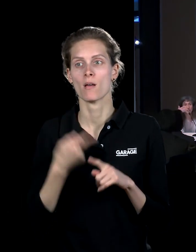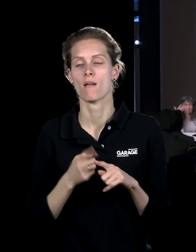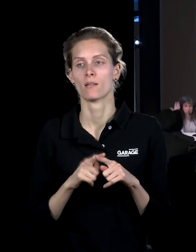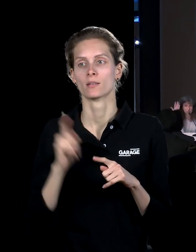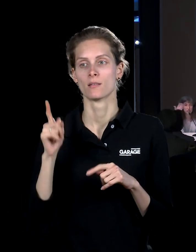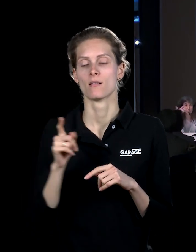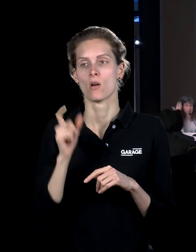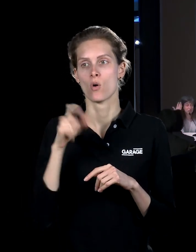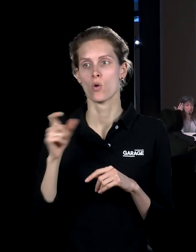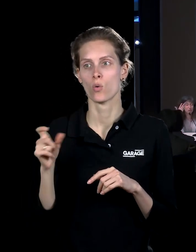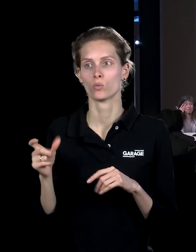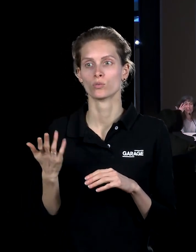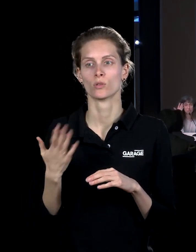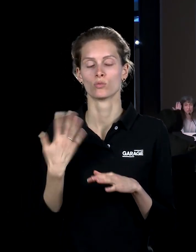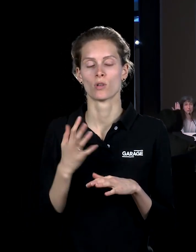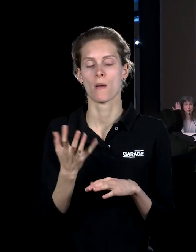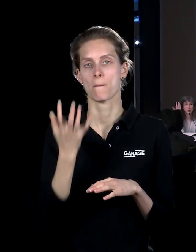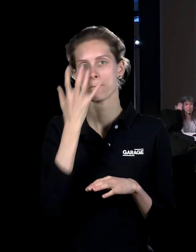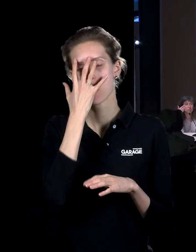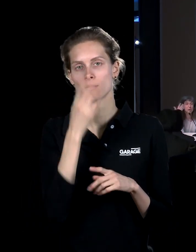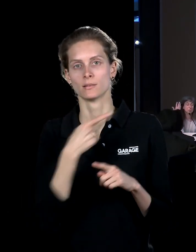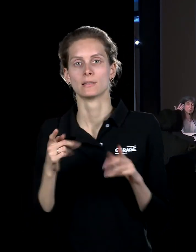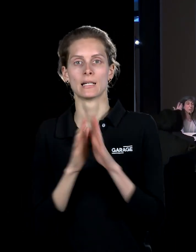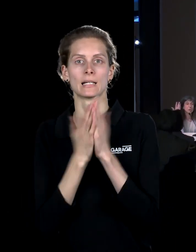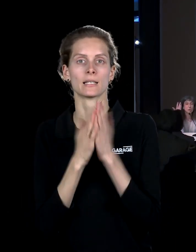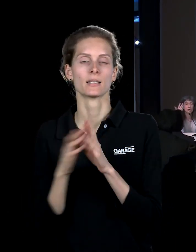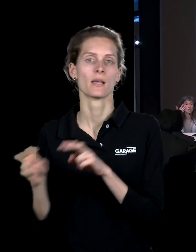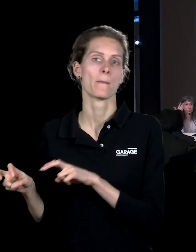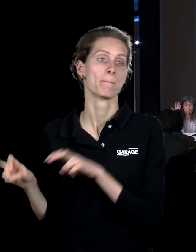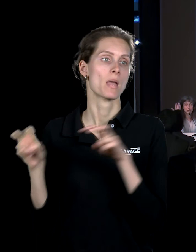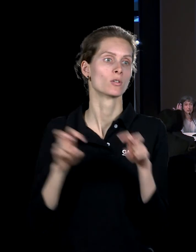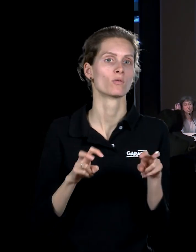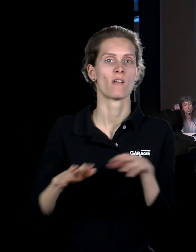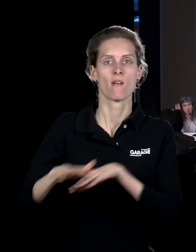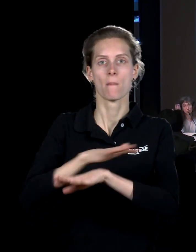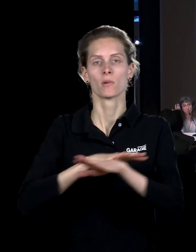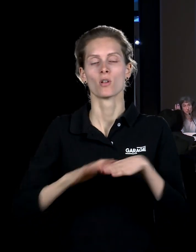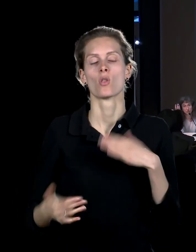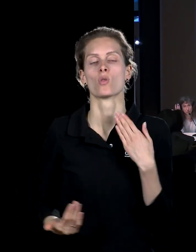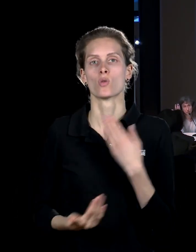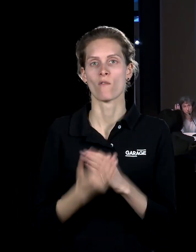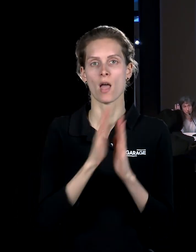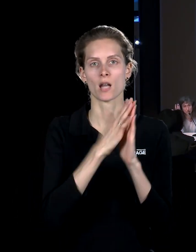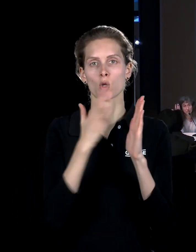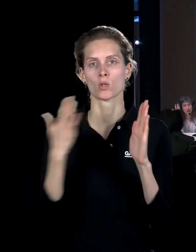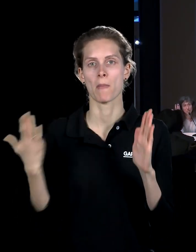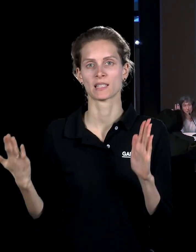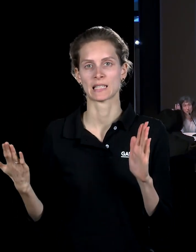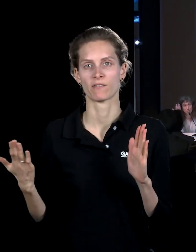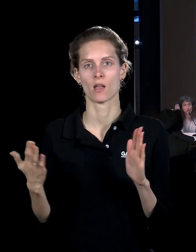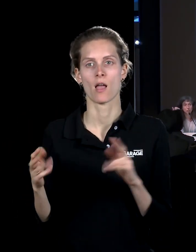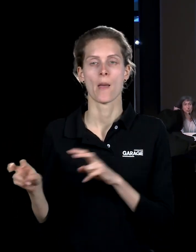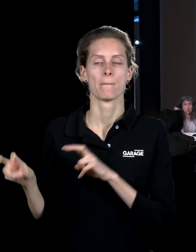опять-таки передо с этими книжками, масками книжками переносятся в пространство новых ретроспектив Вига.